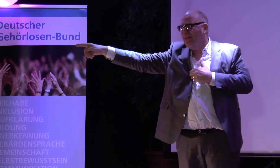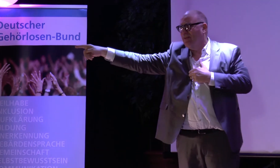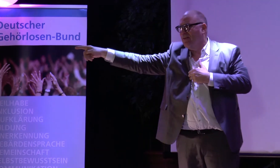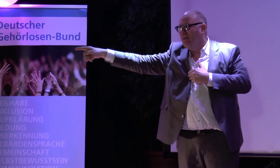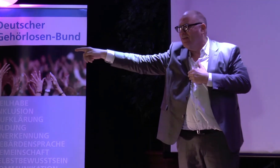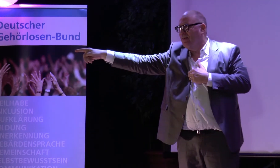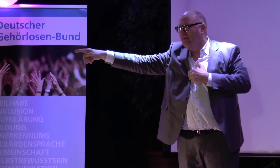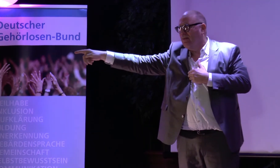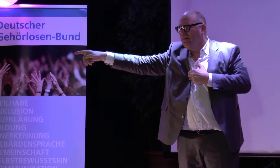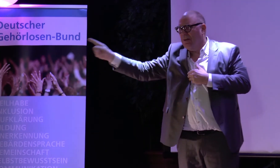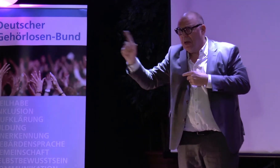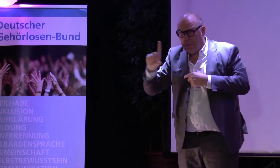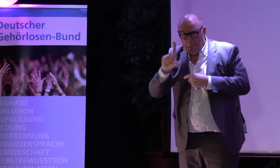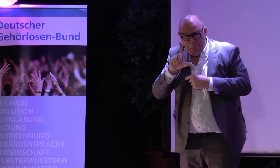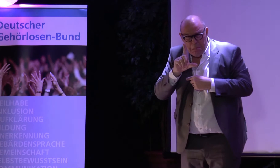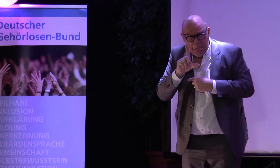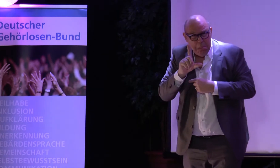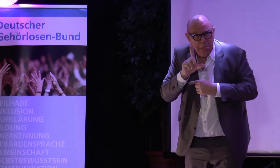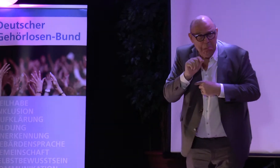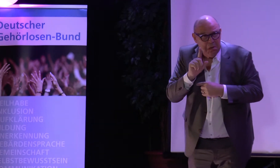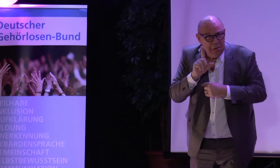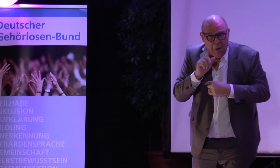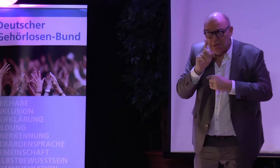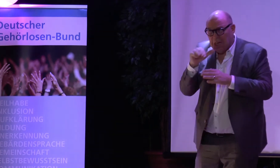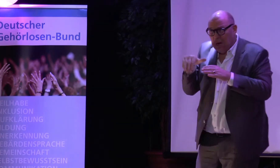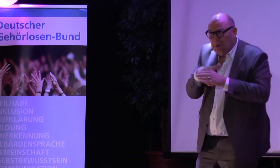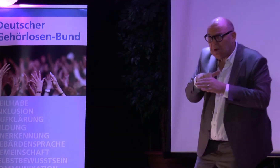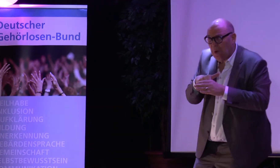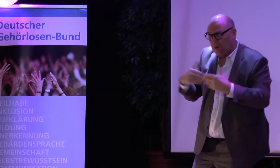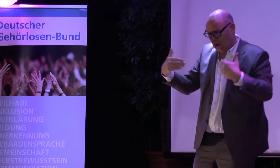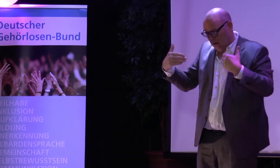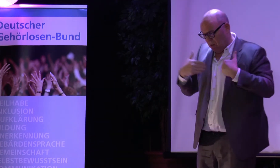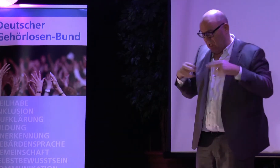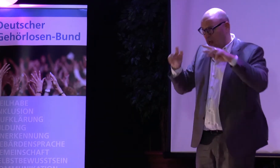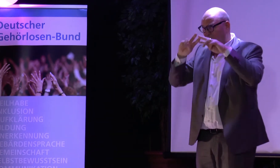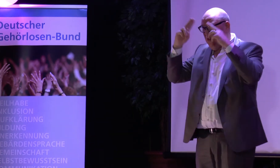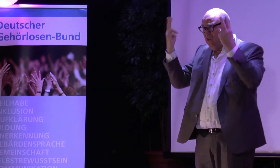Und das heißt aber eigentlich, die Hürden müssen auch Gebärdensprache können. Das wäre Inklusion richtig ungewählt.